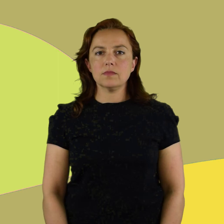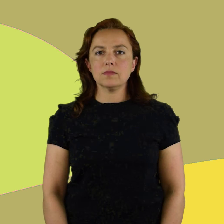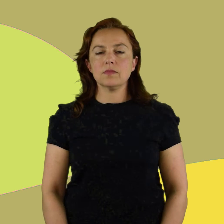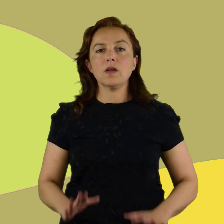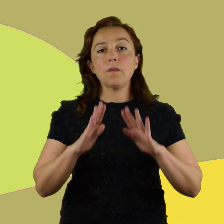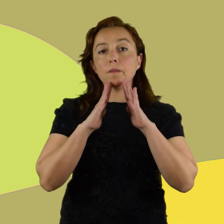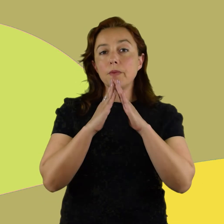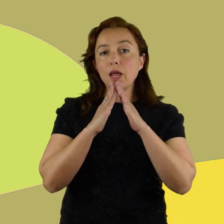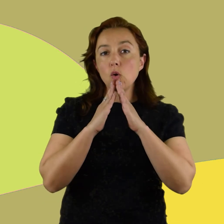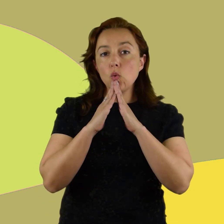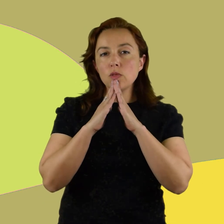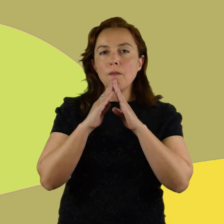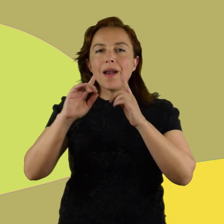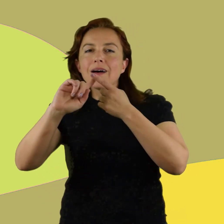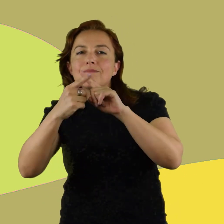Preguntas para vincular información.